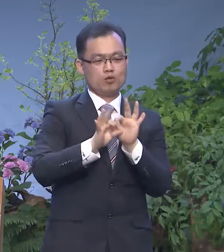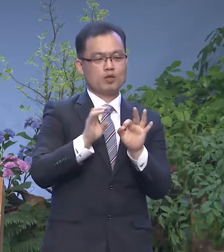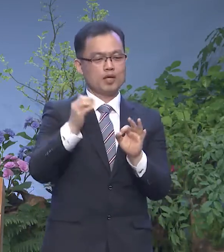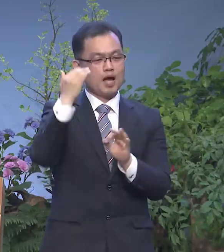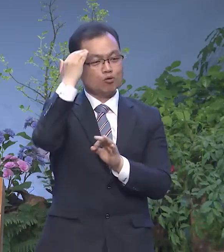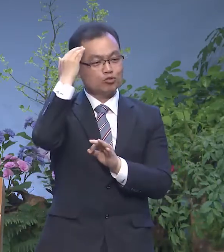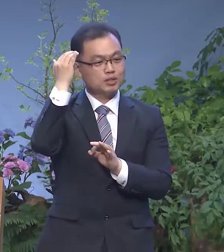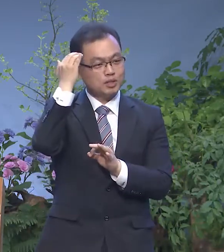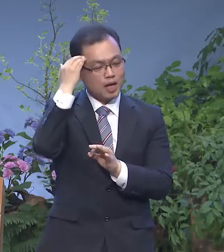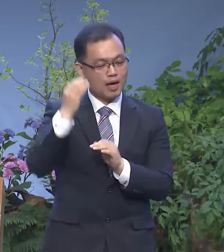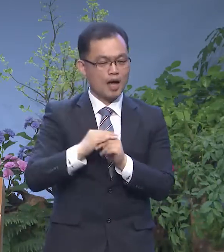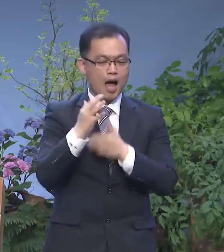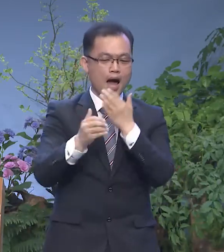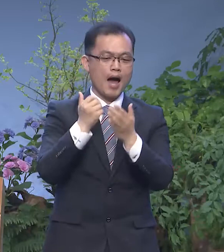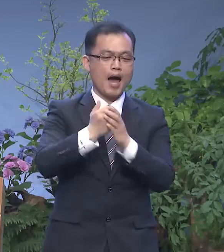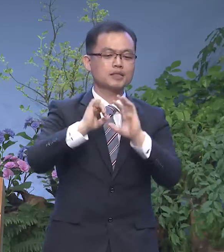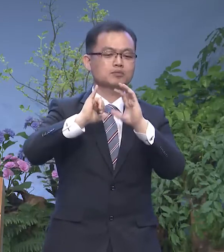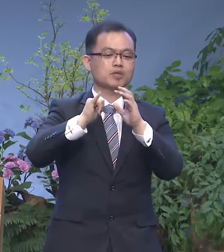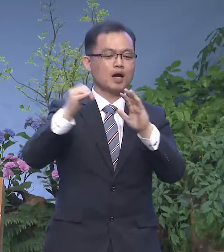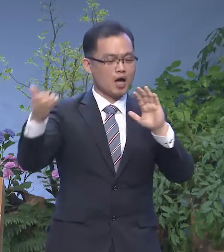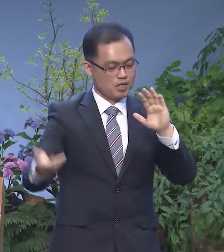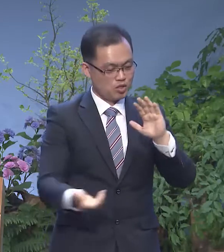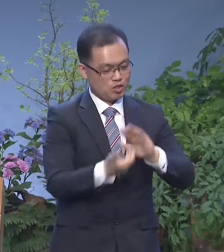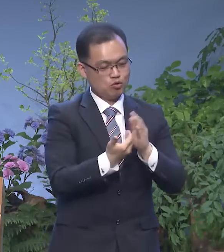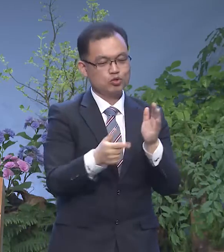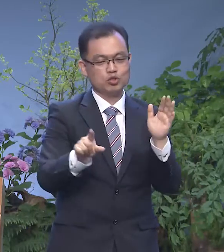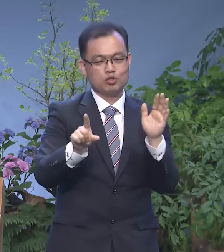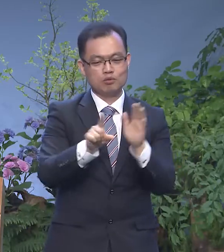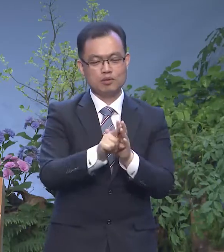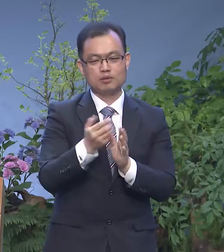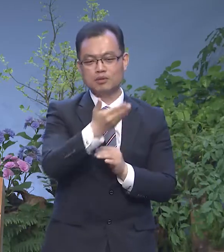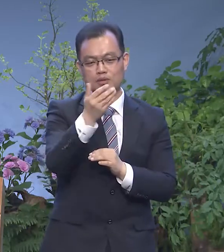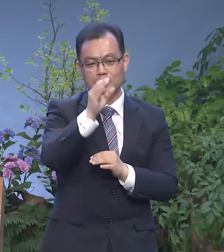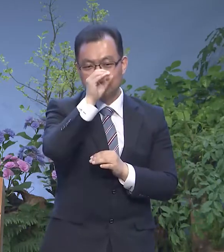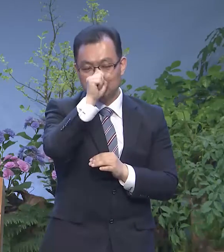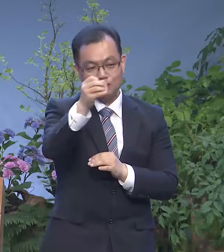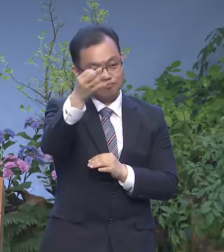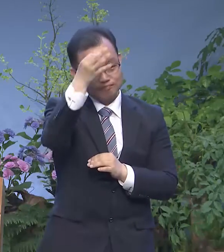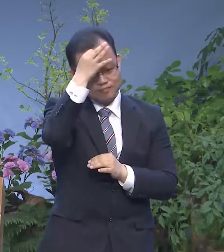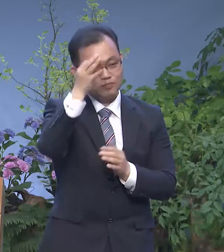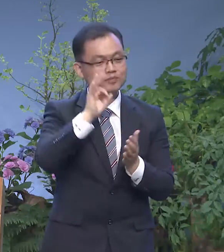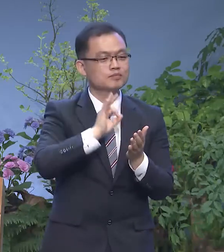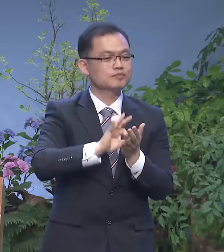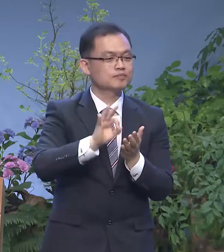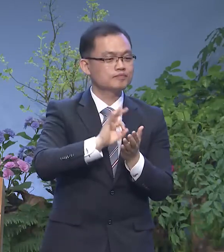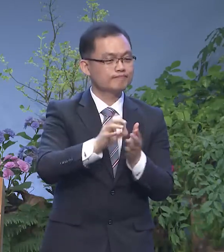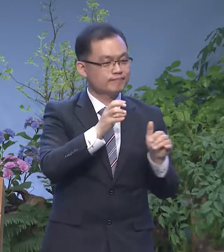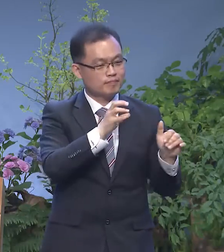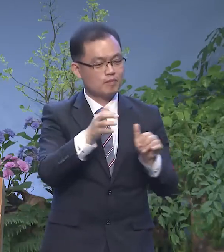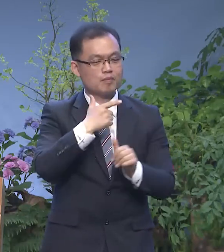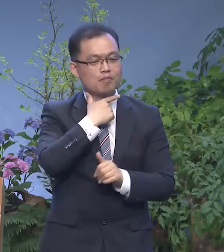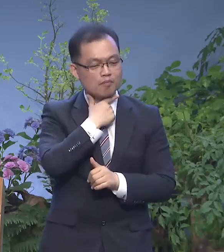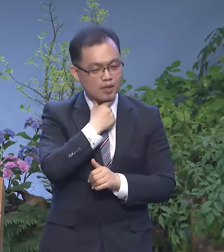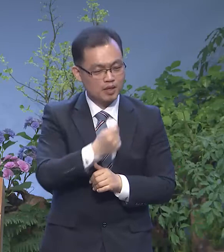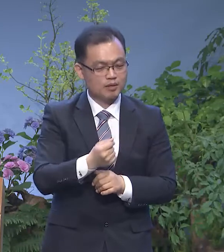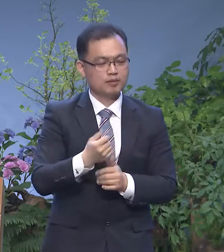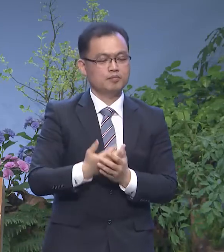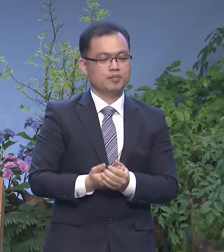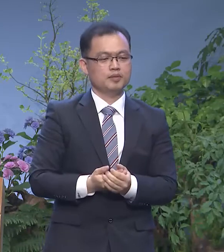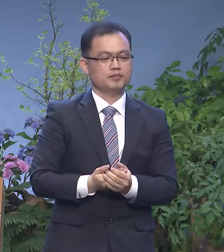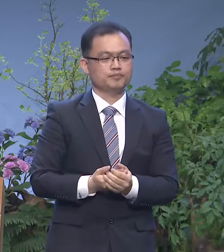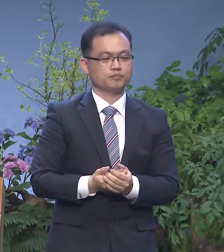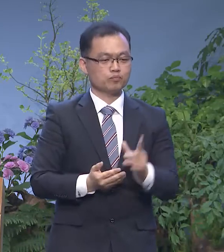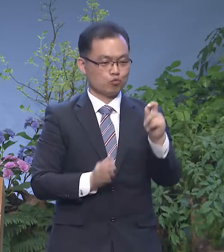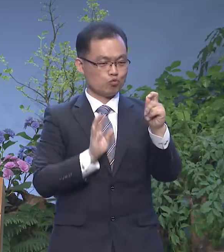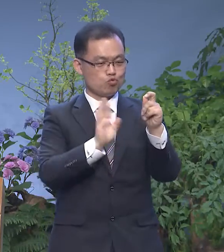나라의 하나님의 나라가 이루어지도록 여러분들 좋은 도구로 쓰임 받기를 소원합니다 고름도우스 3장